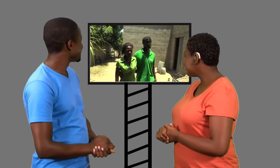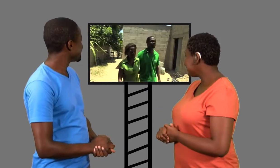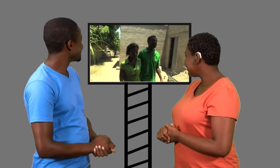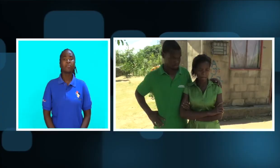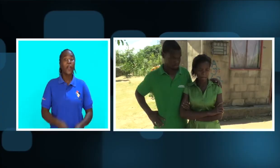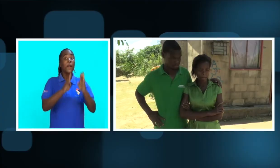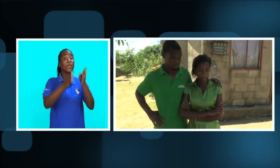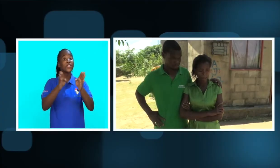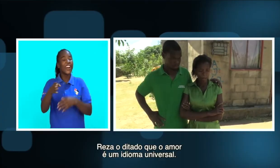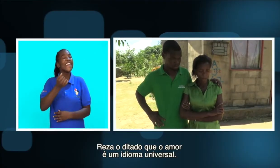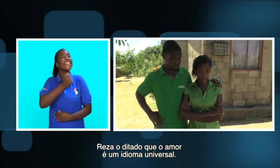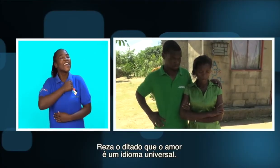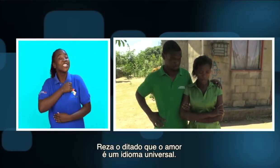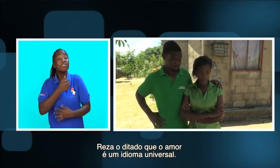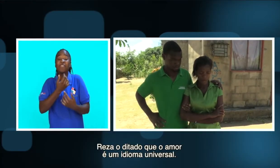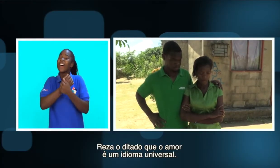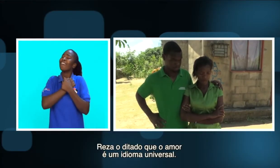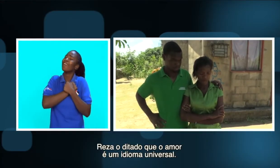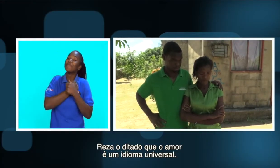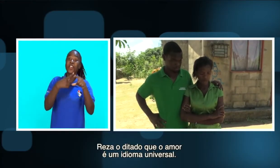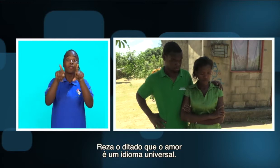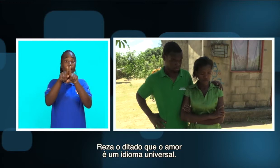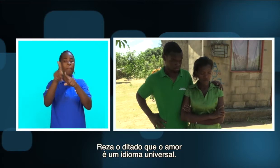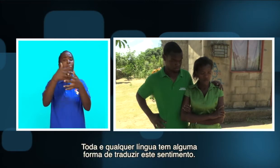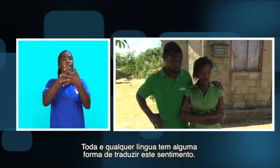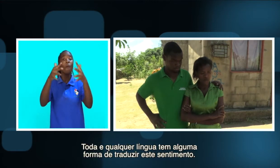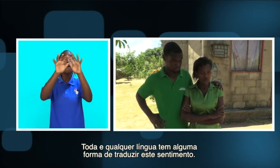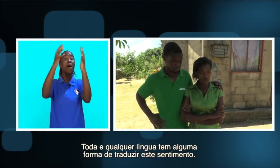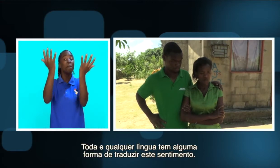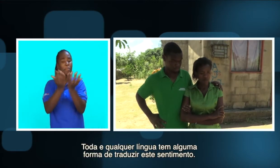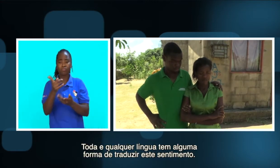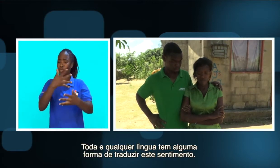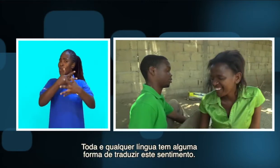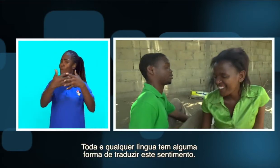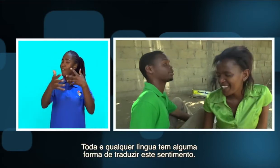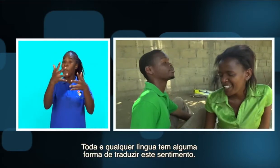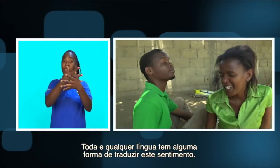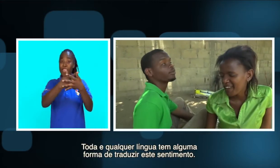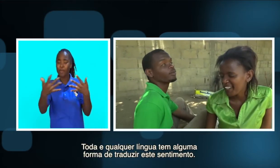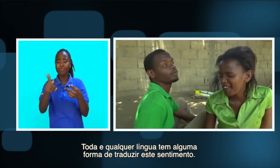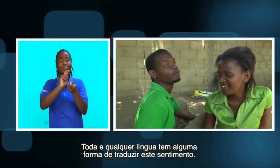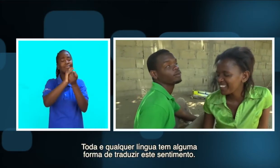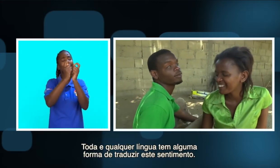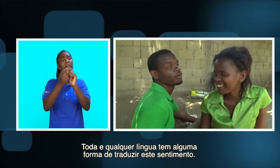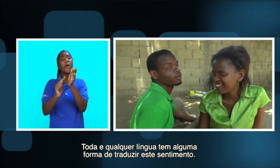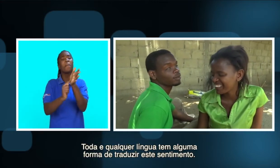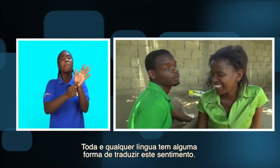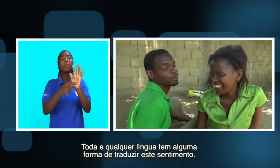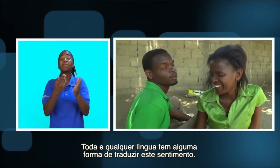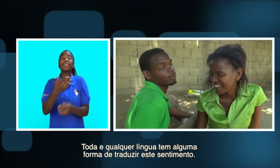Traz o ditado que o amor é um idioma universal. Toda e qualquer língua do mundo tem alguma forma de traduzir